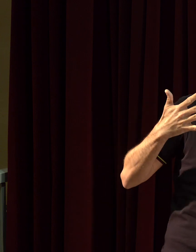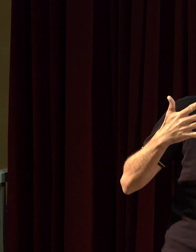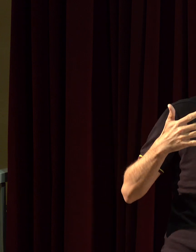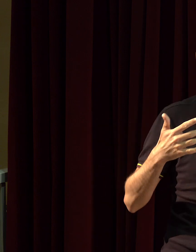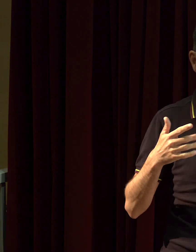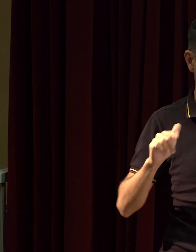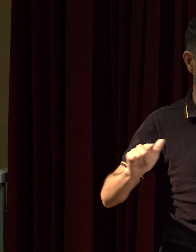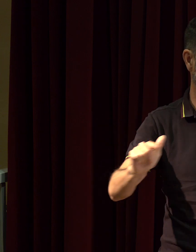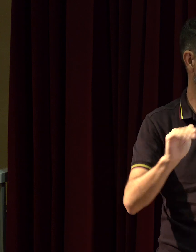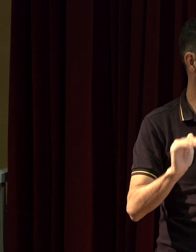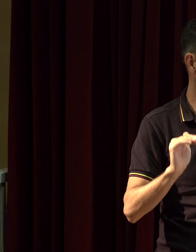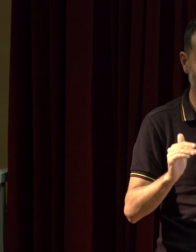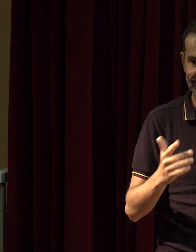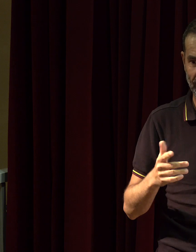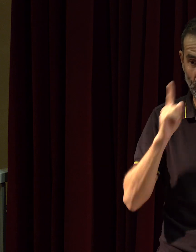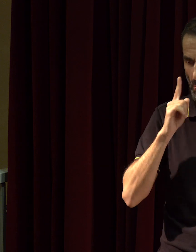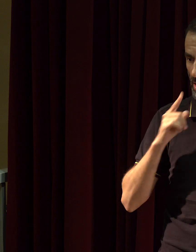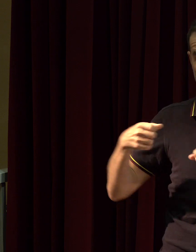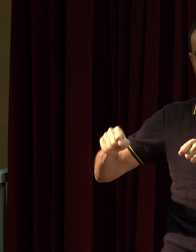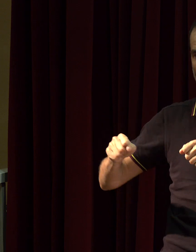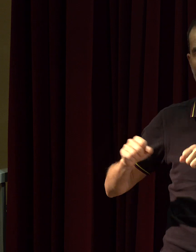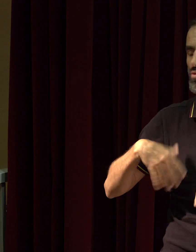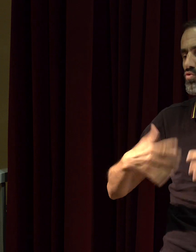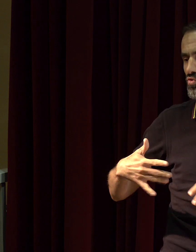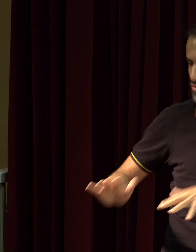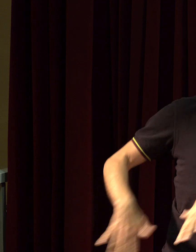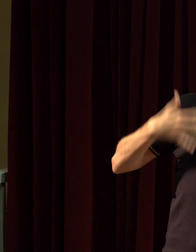moto, on ressent tout de suite la vibration d'une moto qui passe près de nous.